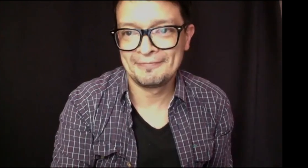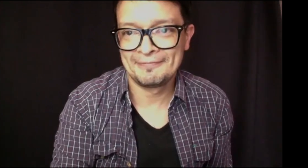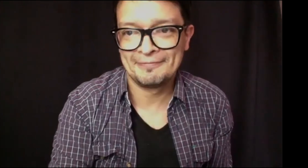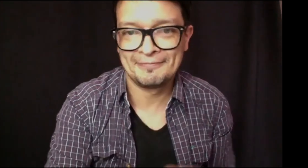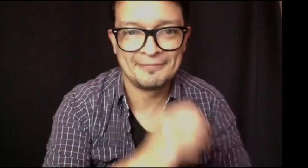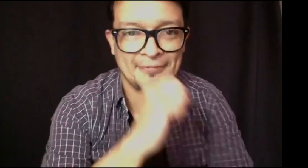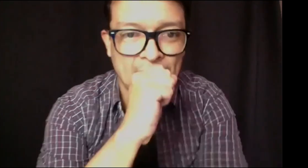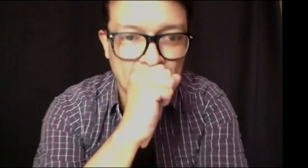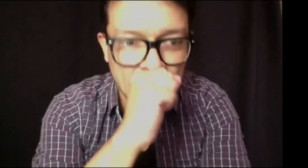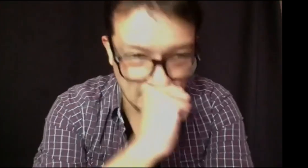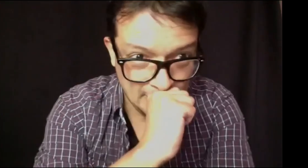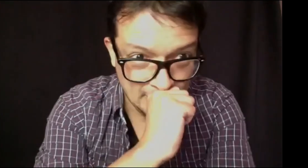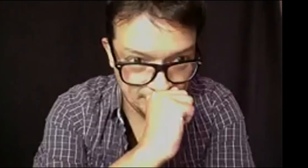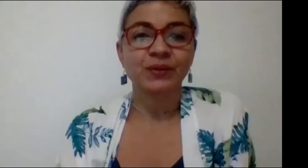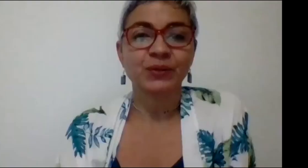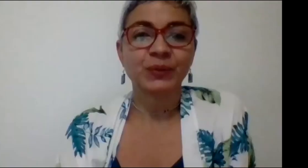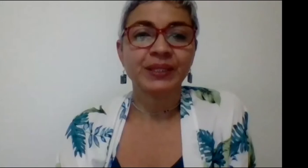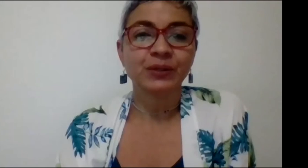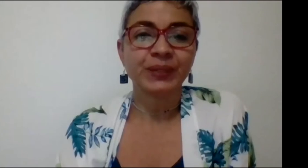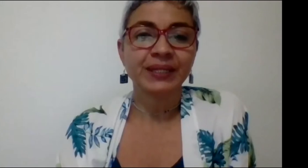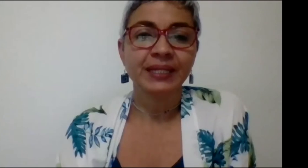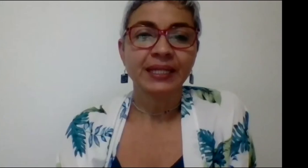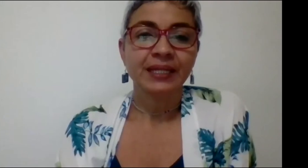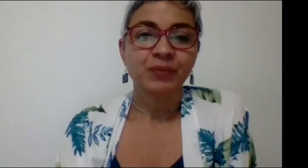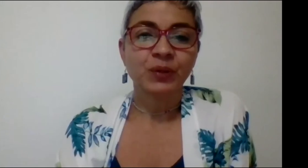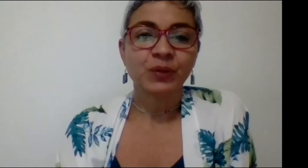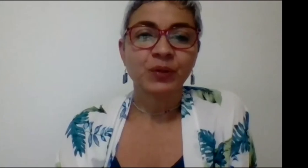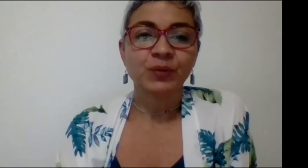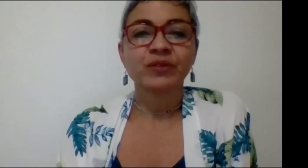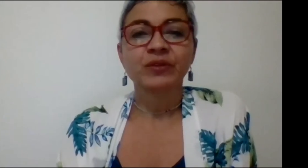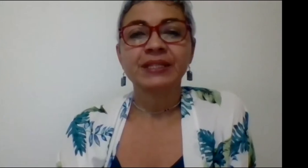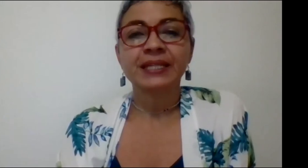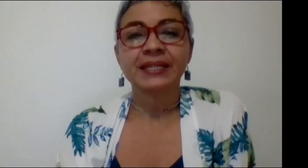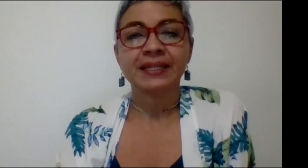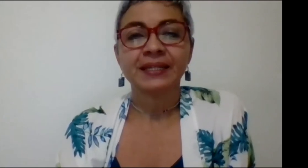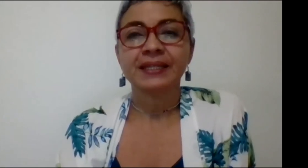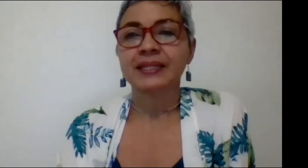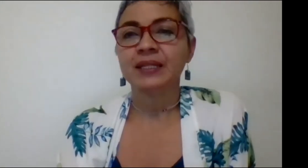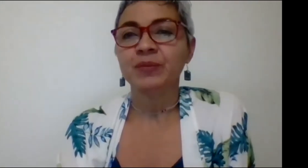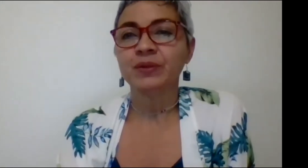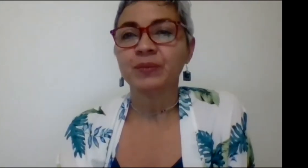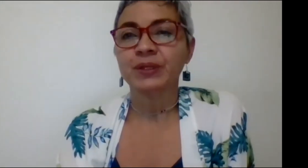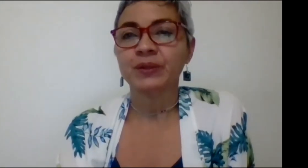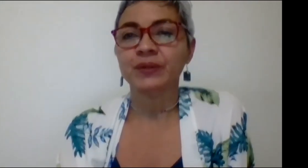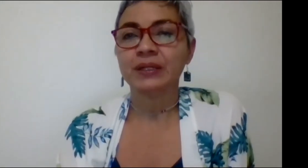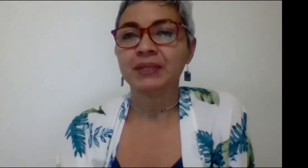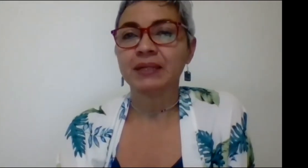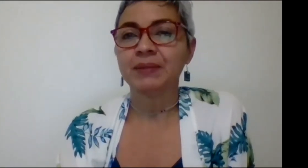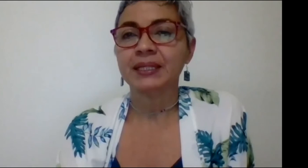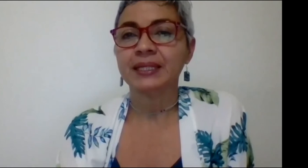Muchísimas gracias, Mario, Rubén y Rubén. Por cuestiones de tiempo, no puedo, lamentablemente,